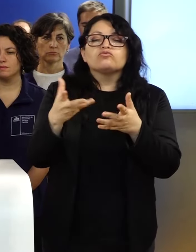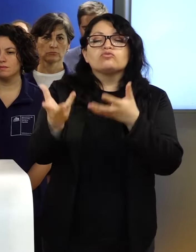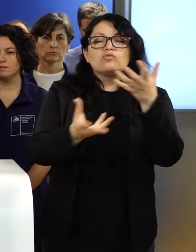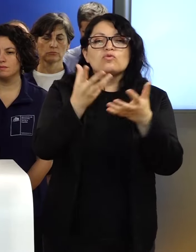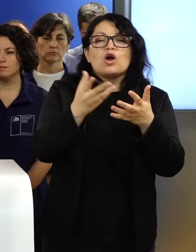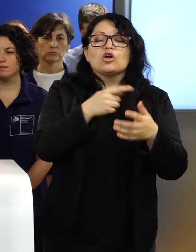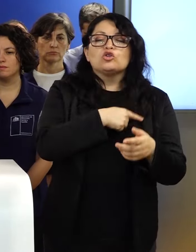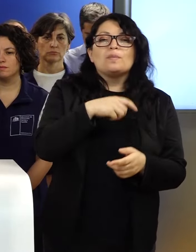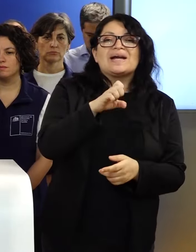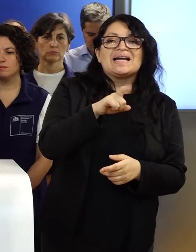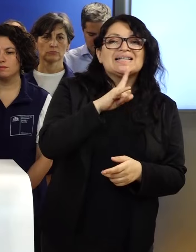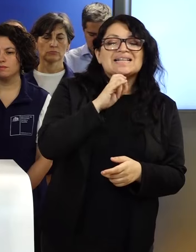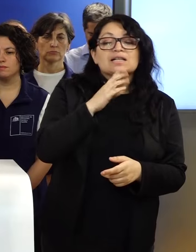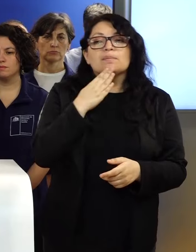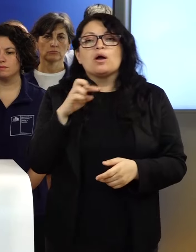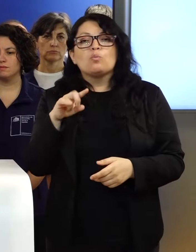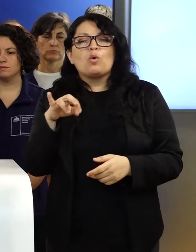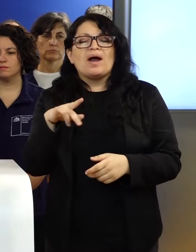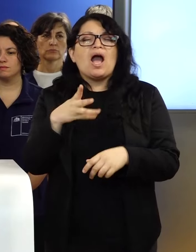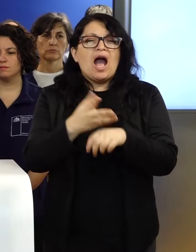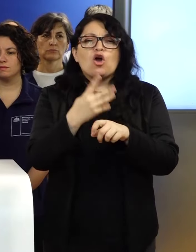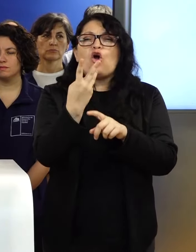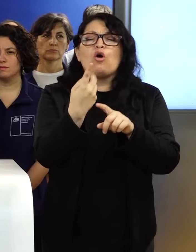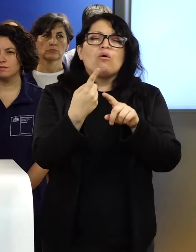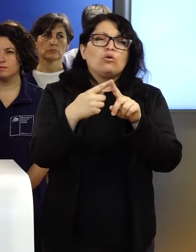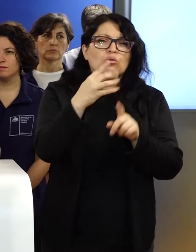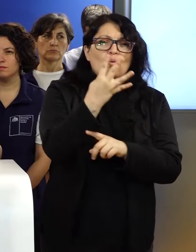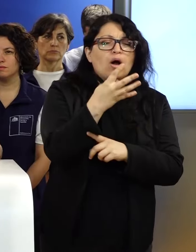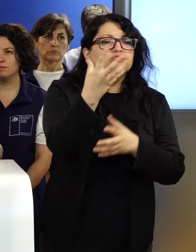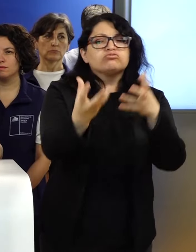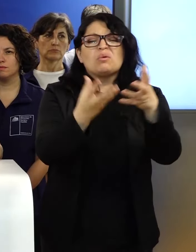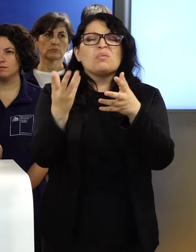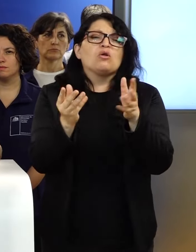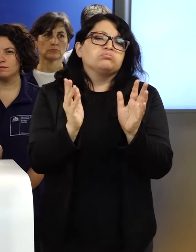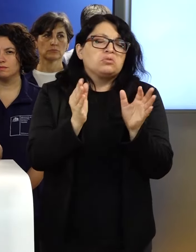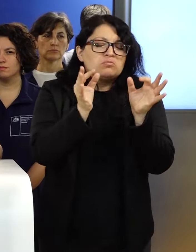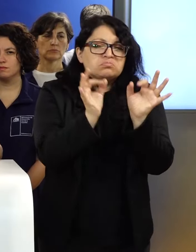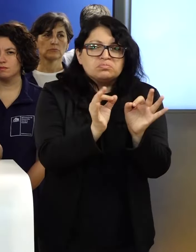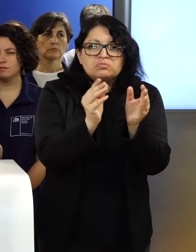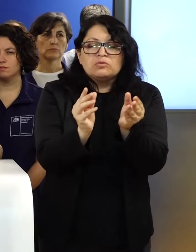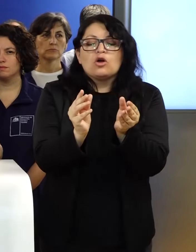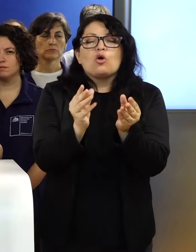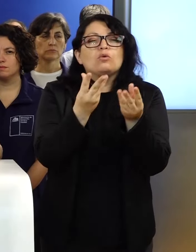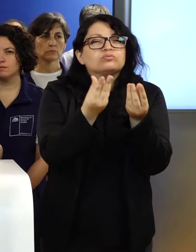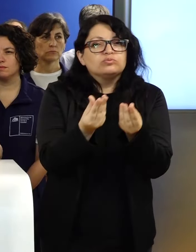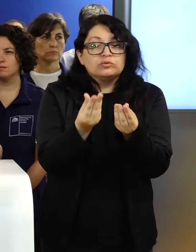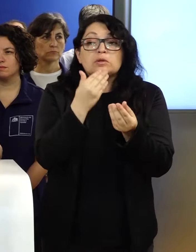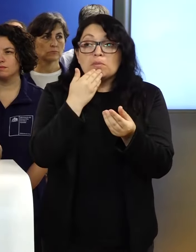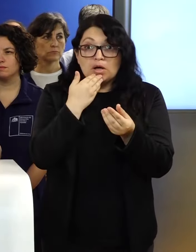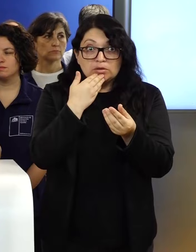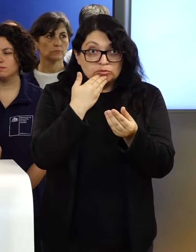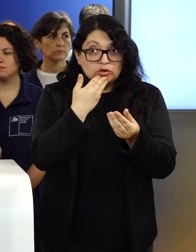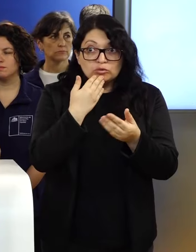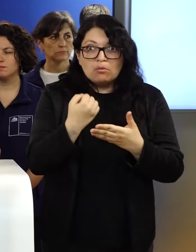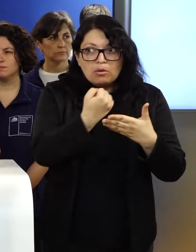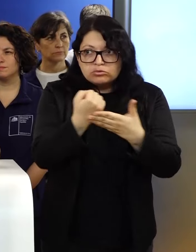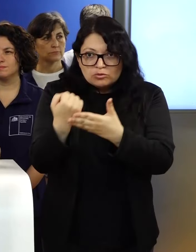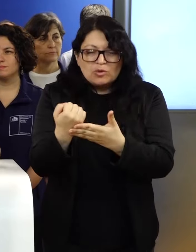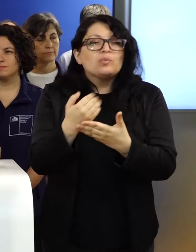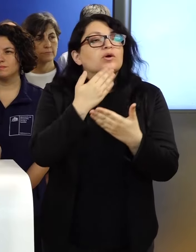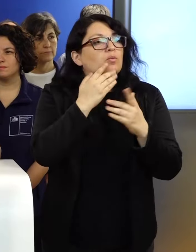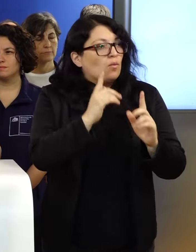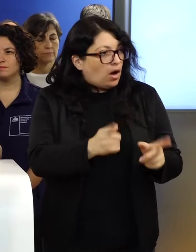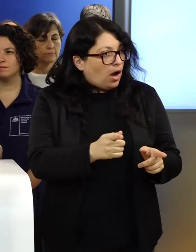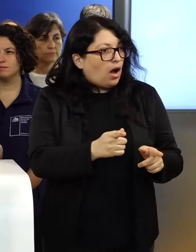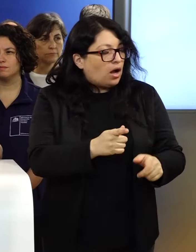Pumanque. Hay cuatro incendios más, pero son más acotados. Han llegado recursos de refuerzo porque se han desplazado